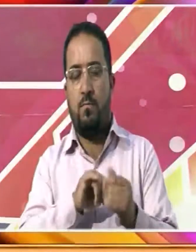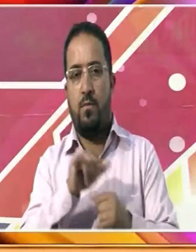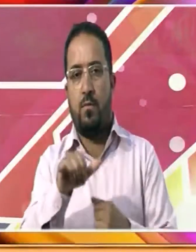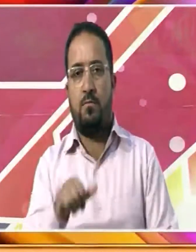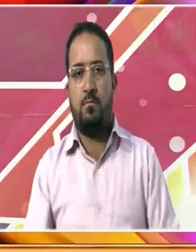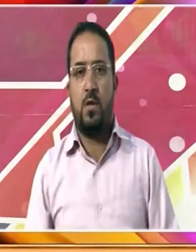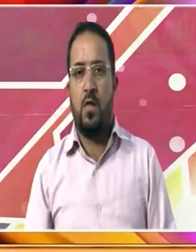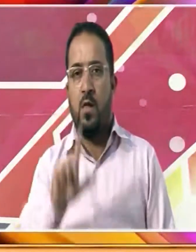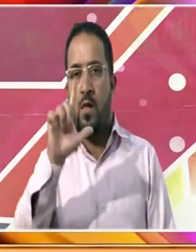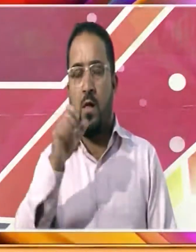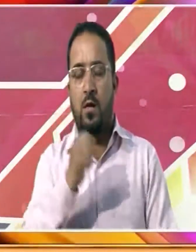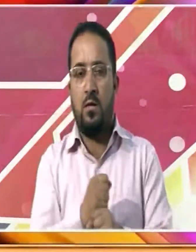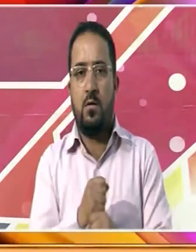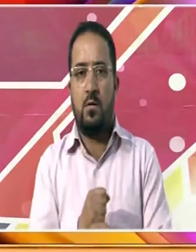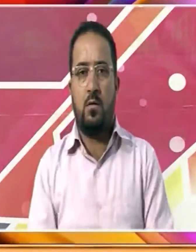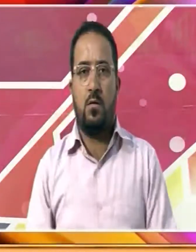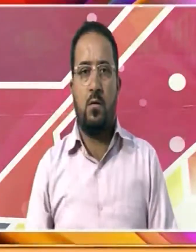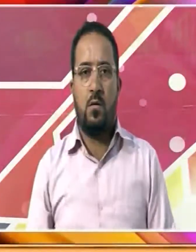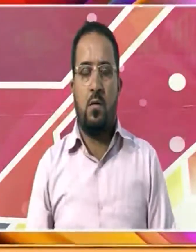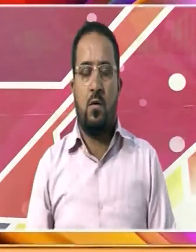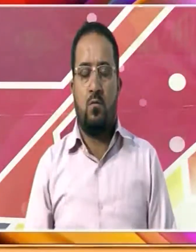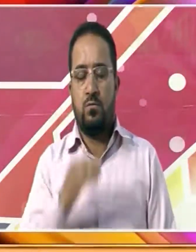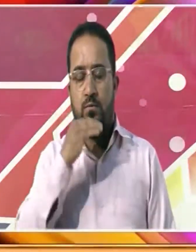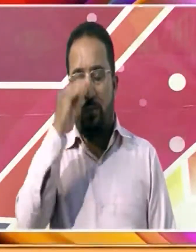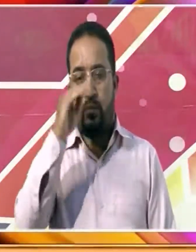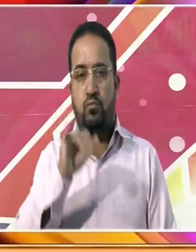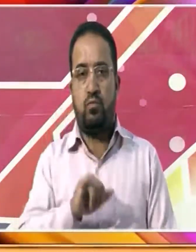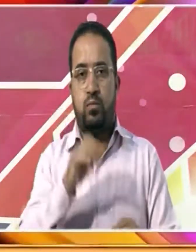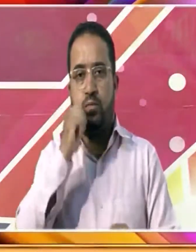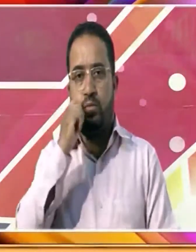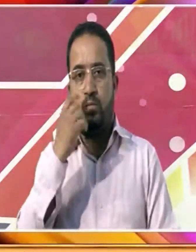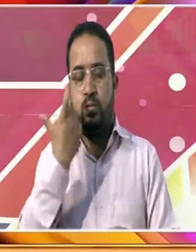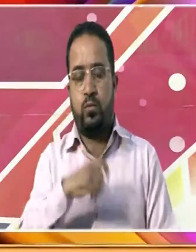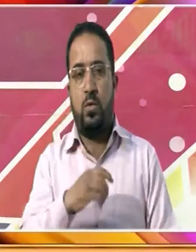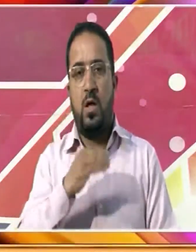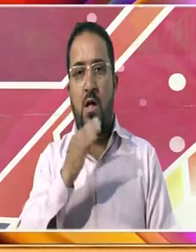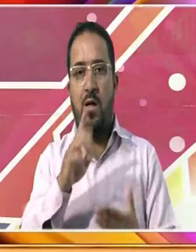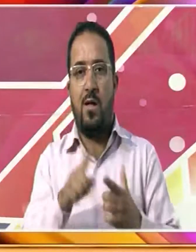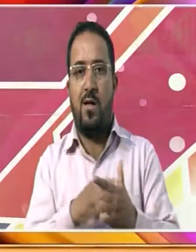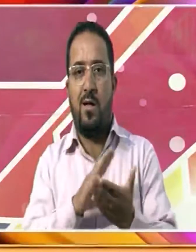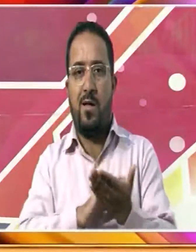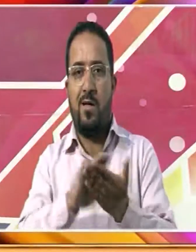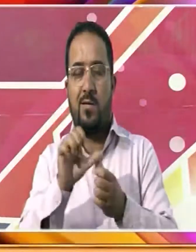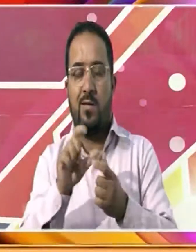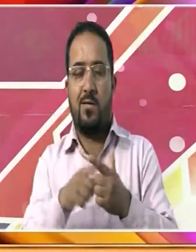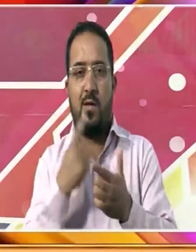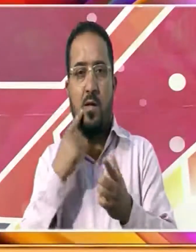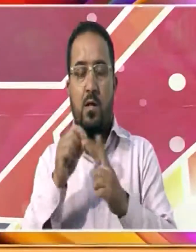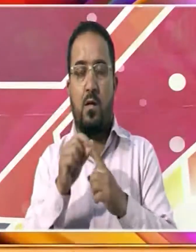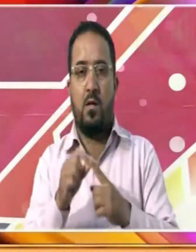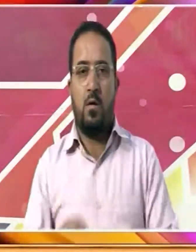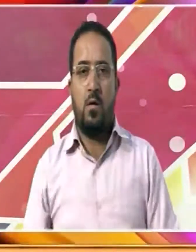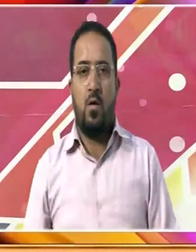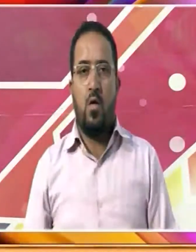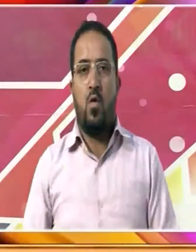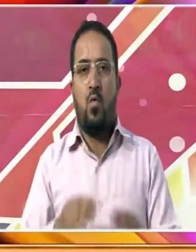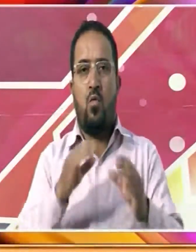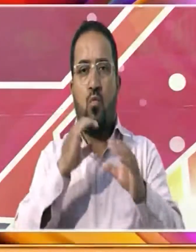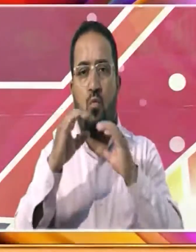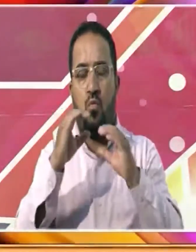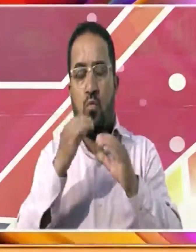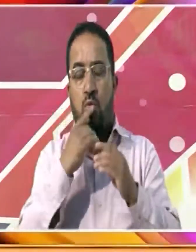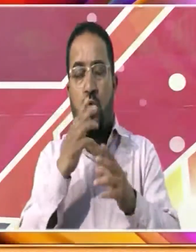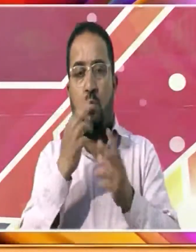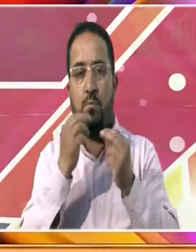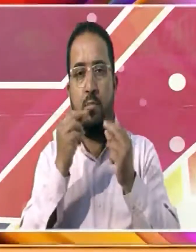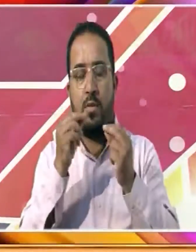ال جی منوج سنہ نے سپر محمود پر روانہ ہونے والے آزمین کے ساتھ ورچول طریقے سے بات